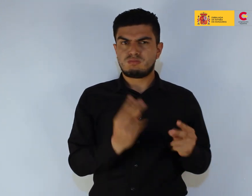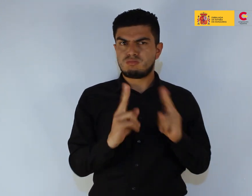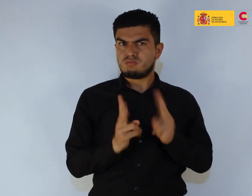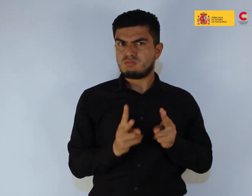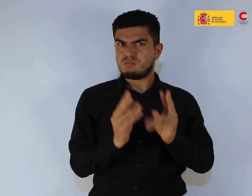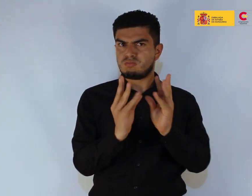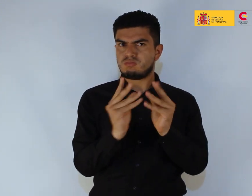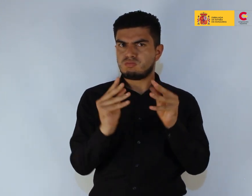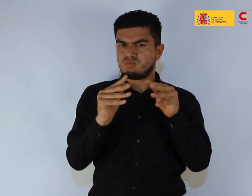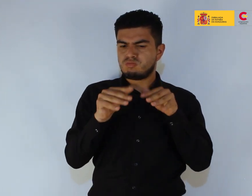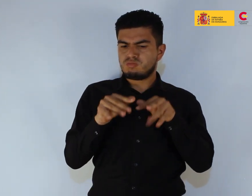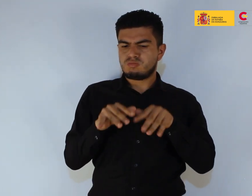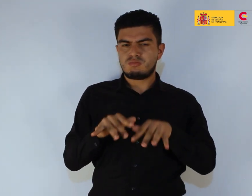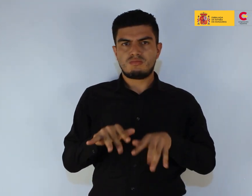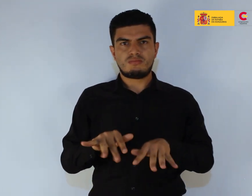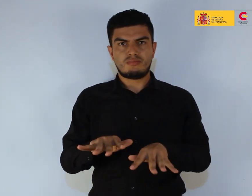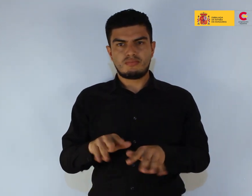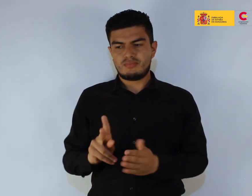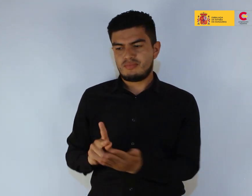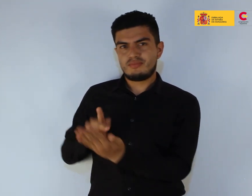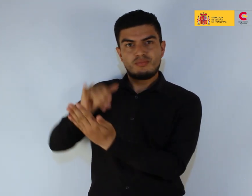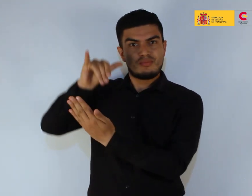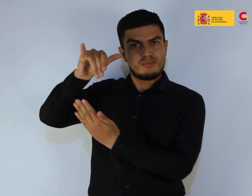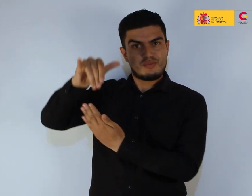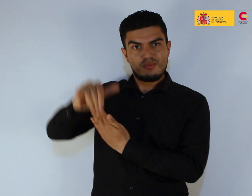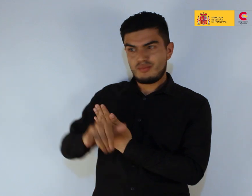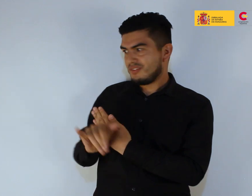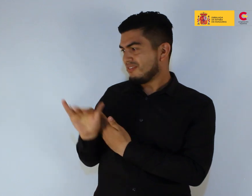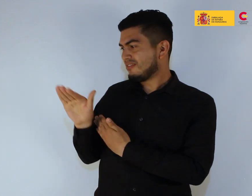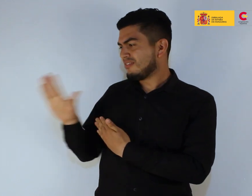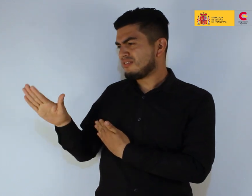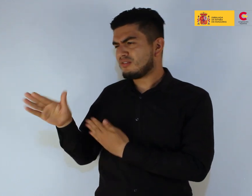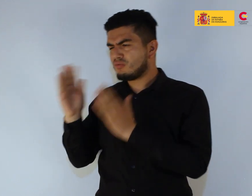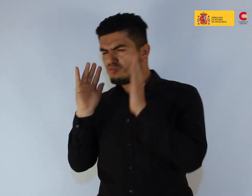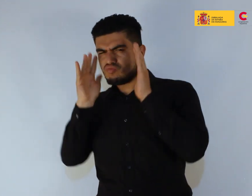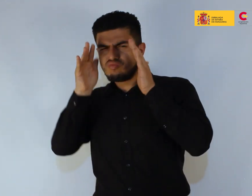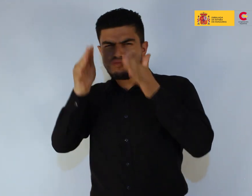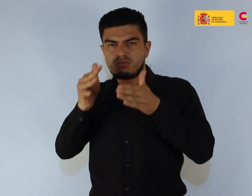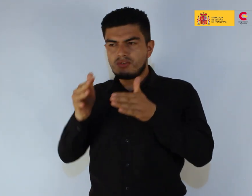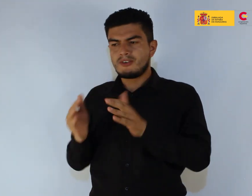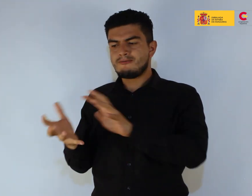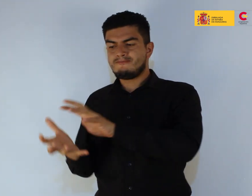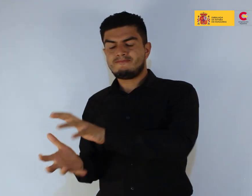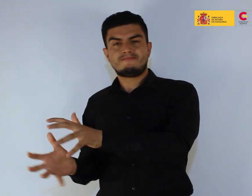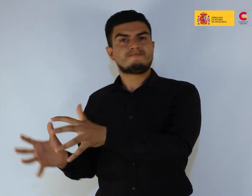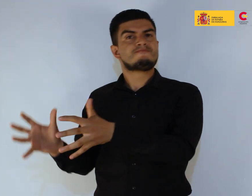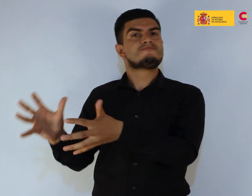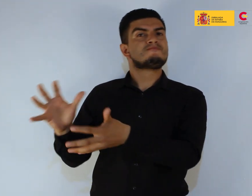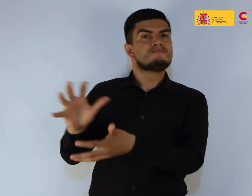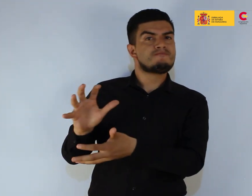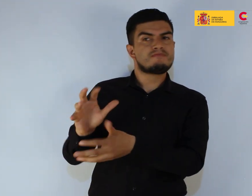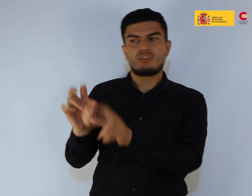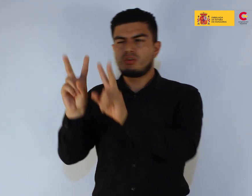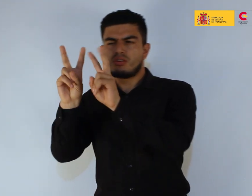generalmente centrados en la crisis climática y sus efectos, combinan la investigación interdisciplinaria y la crítica social.